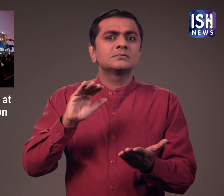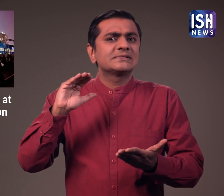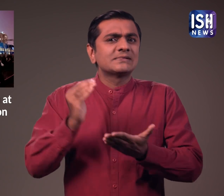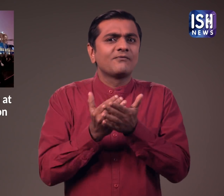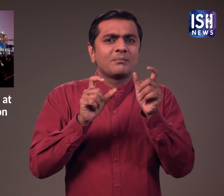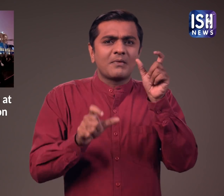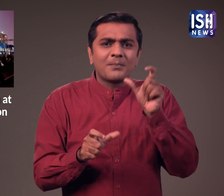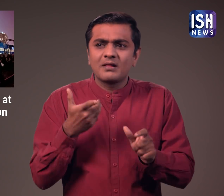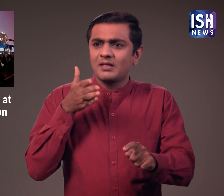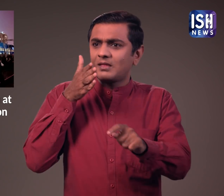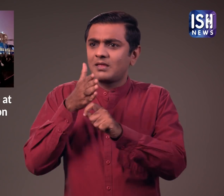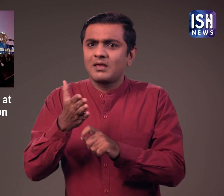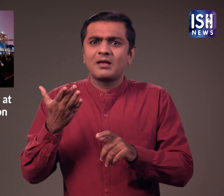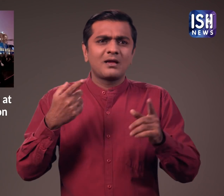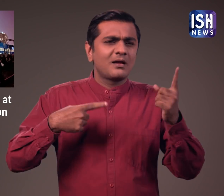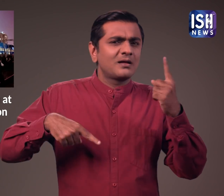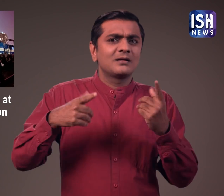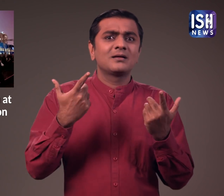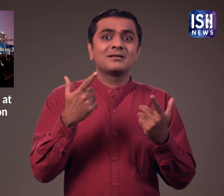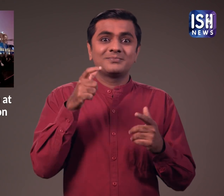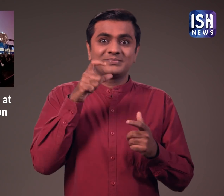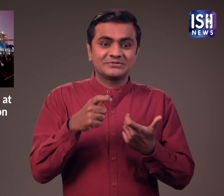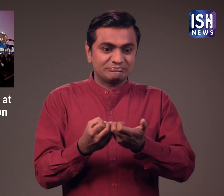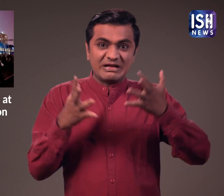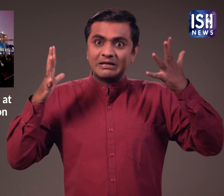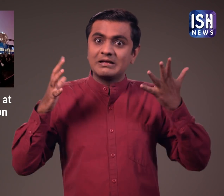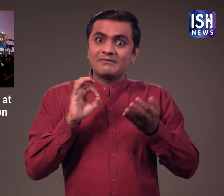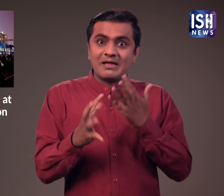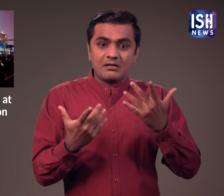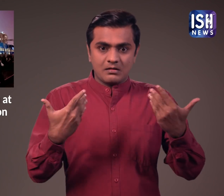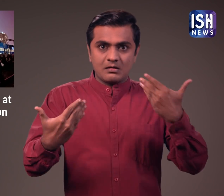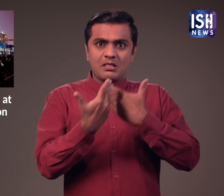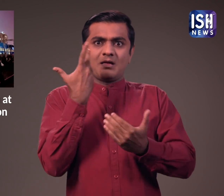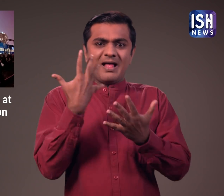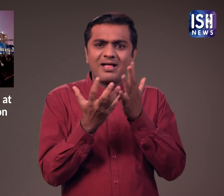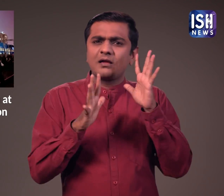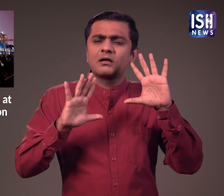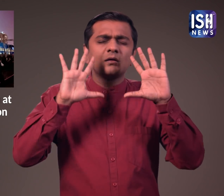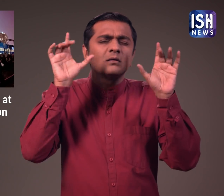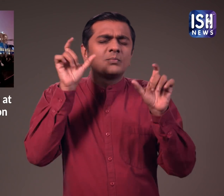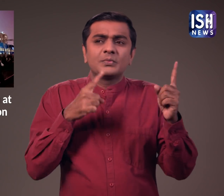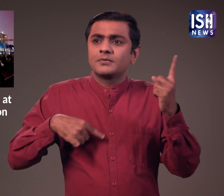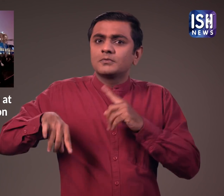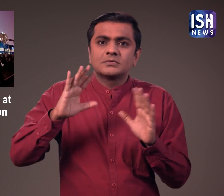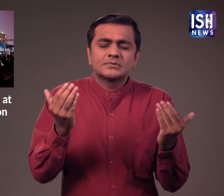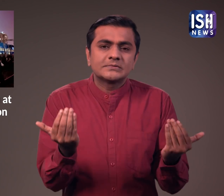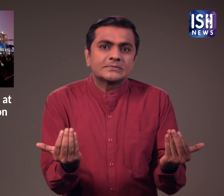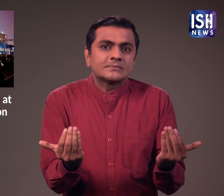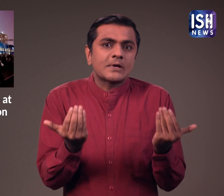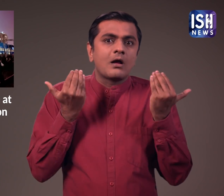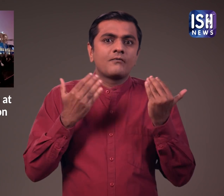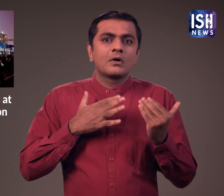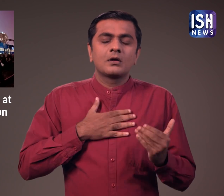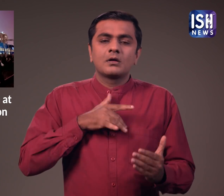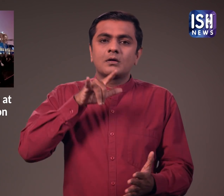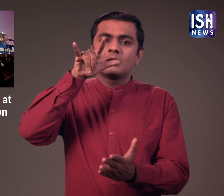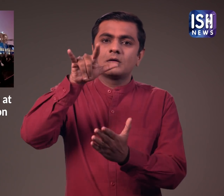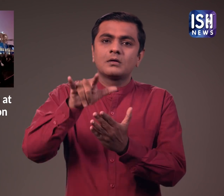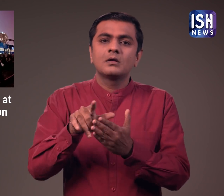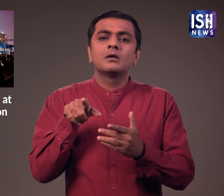सभी यात्री सुरक्षित है और किसी के हताध होने की सूचना नहीं है फोन में आग लगने माले यात्री को भी चोट नहीं आई उडान दिल्ली में